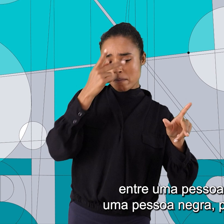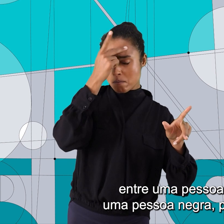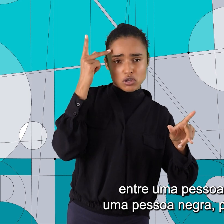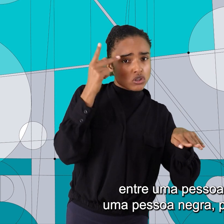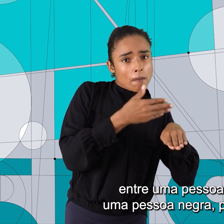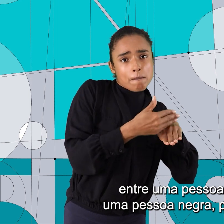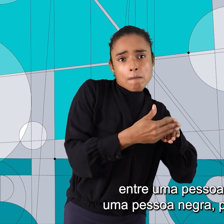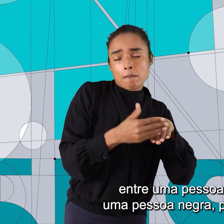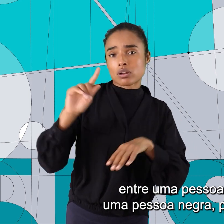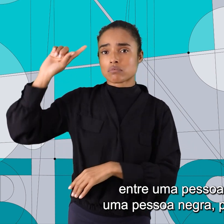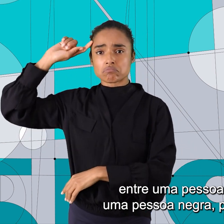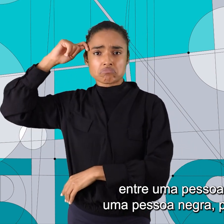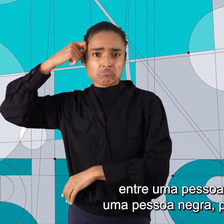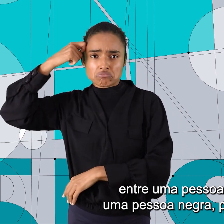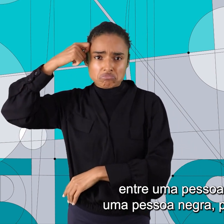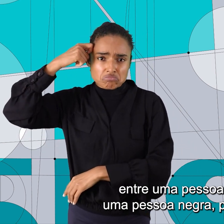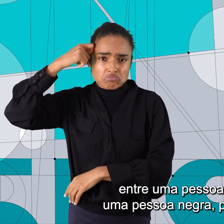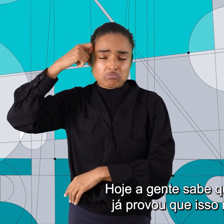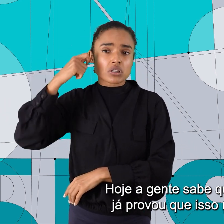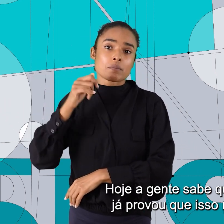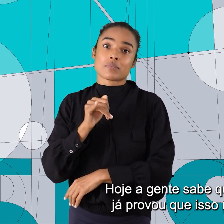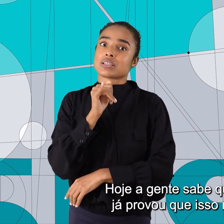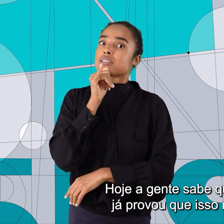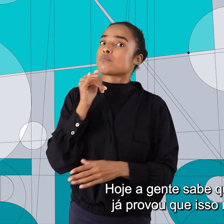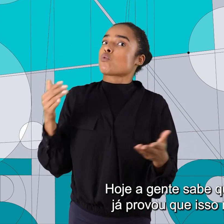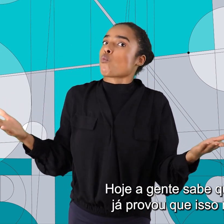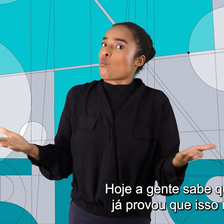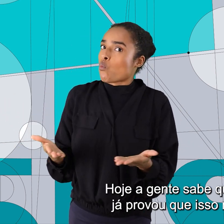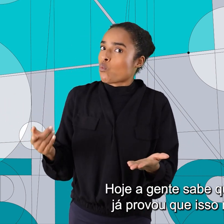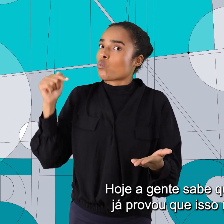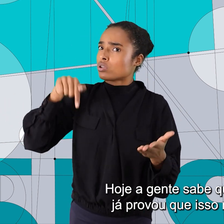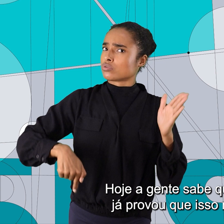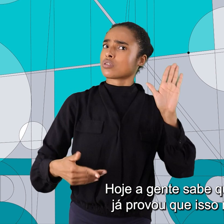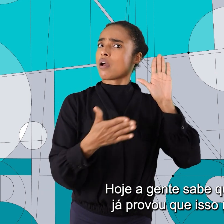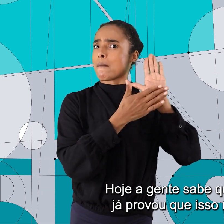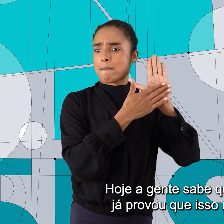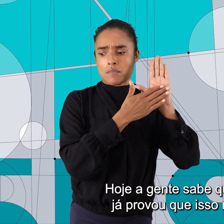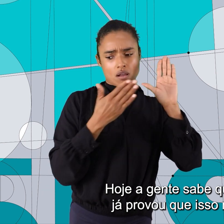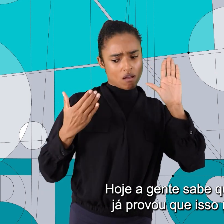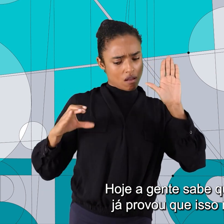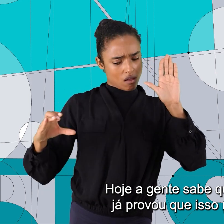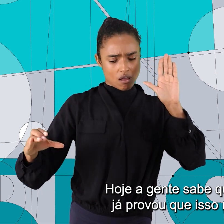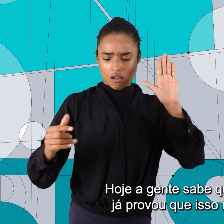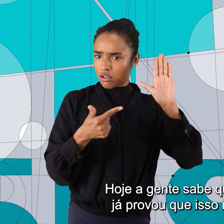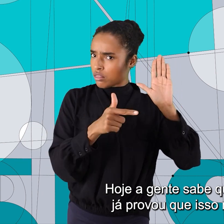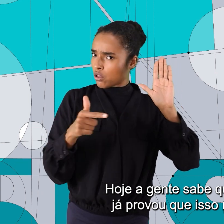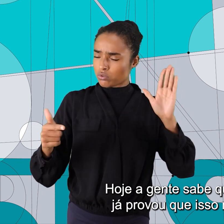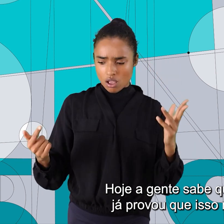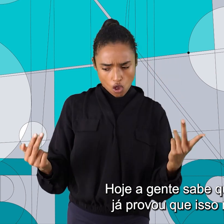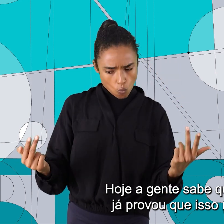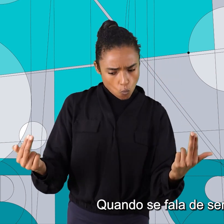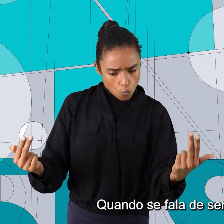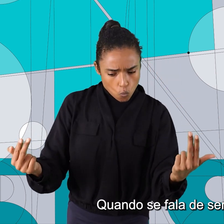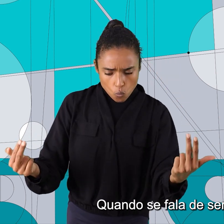pessoa branca e uma pessoa negra, por exemplo. Hoje, a gente sabe que a ciência já provou que isso não existe.